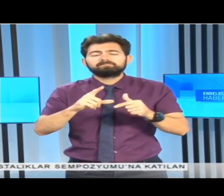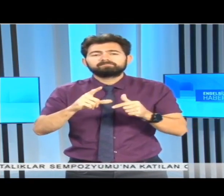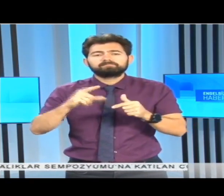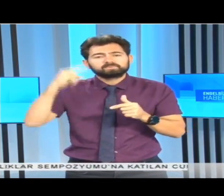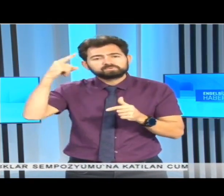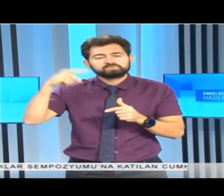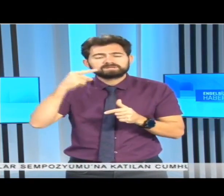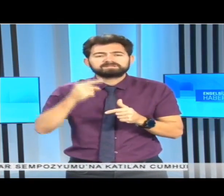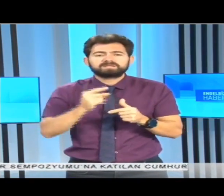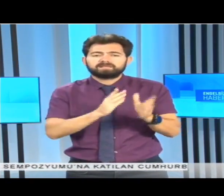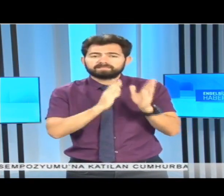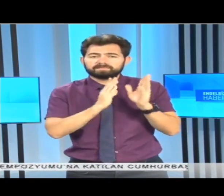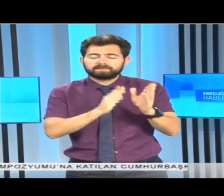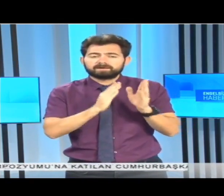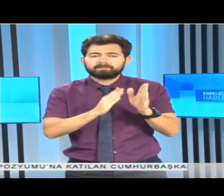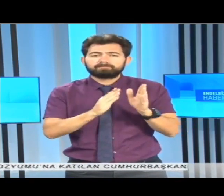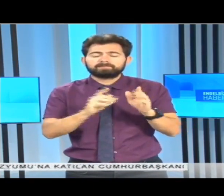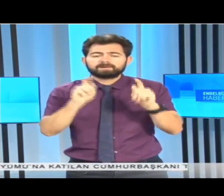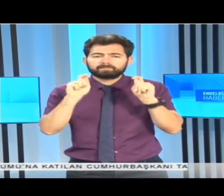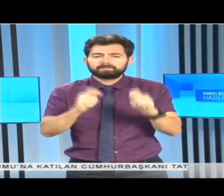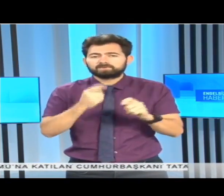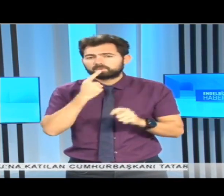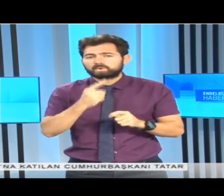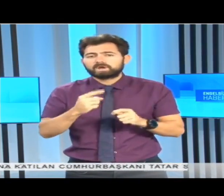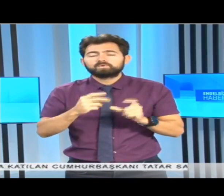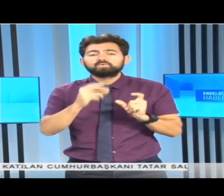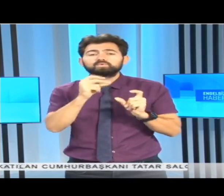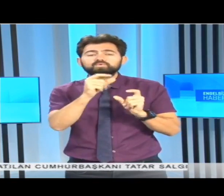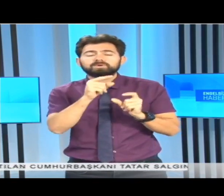hareket ettiklerini söyleyen Üstel,